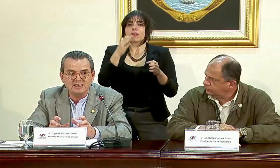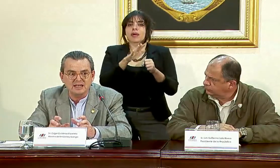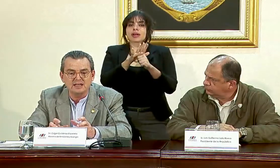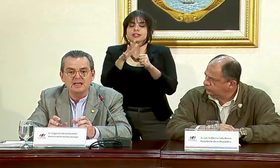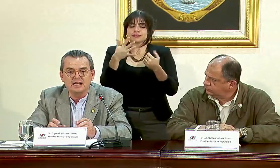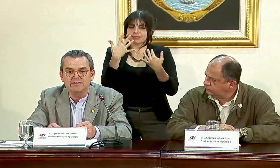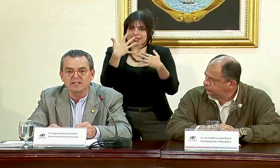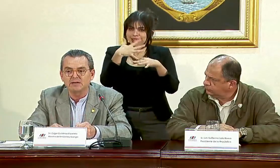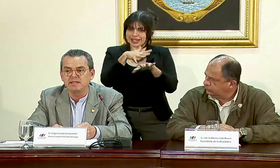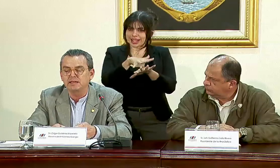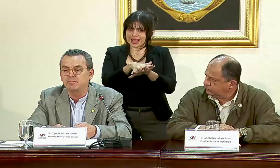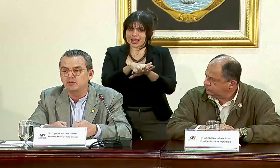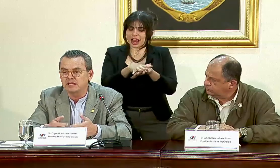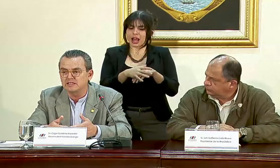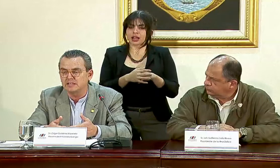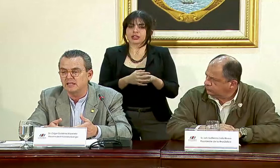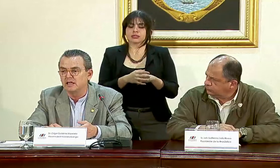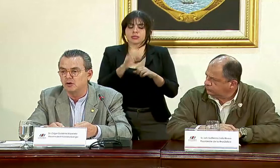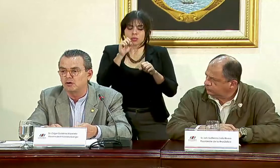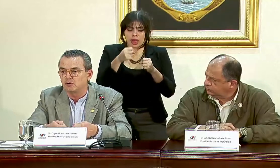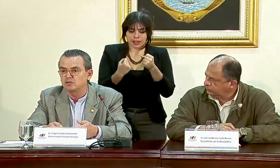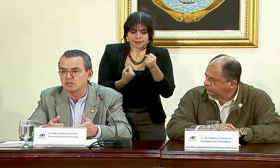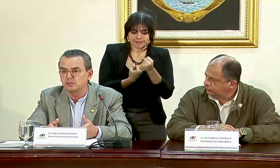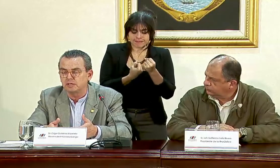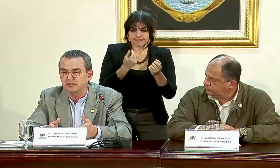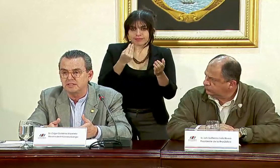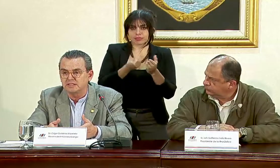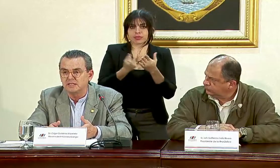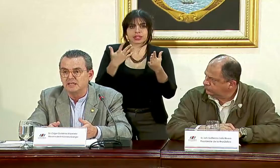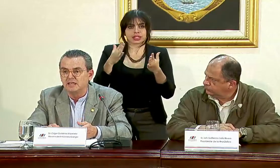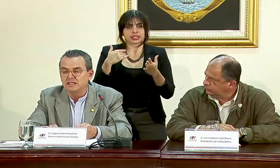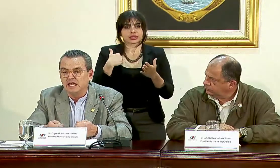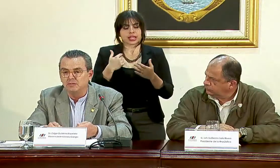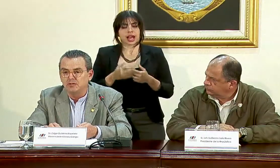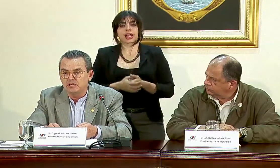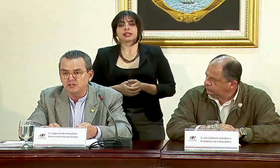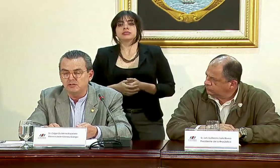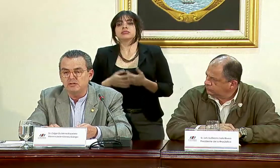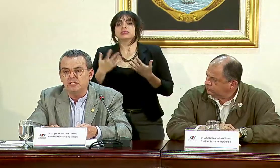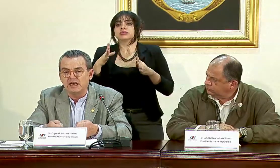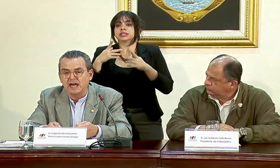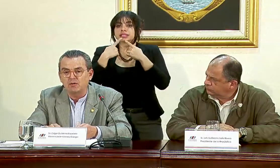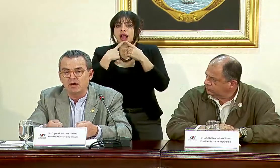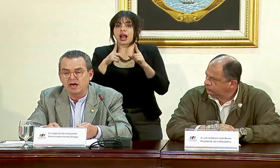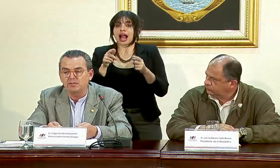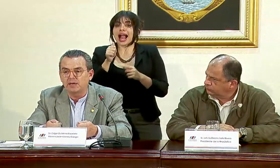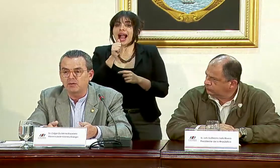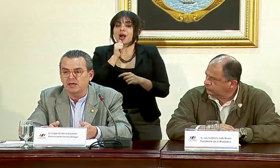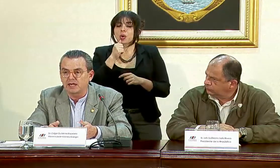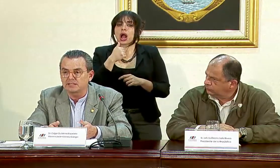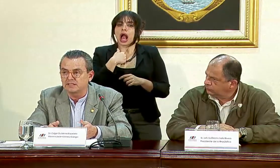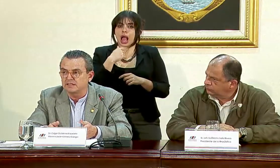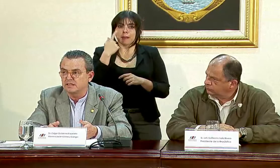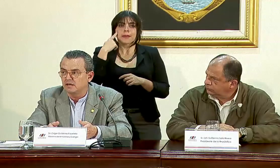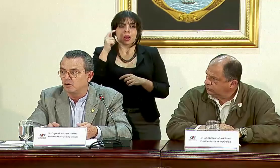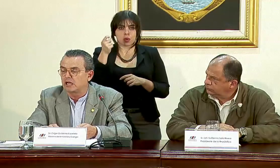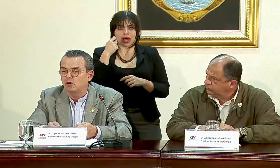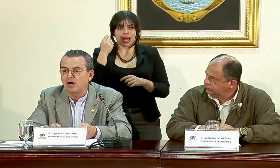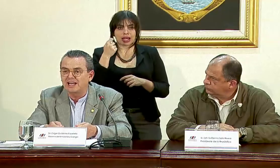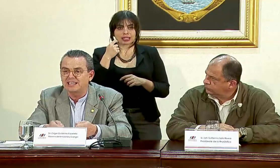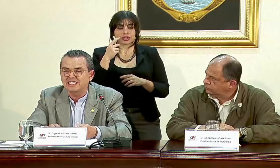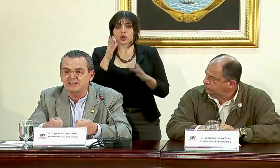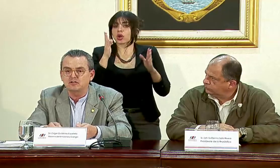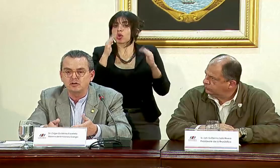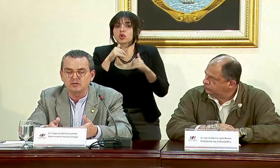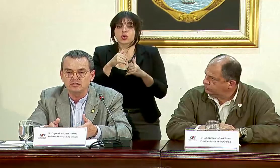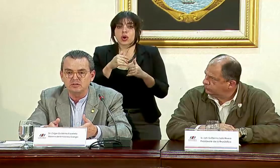integral que efectivamente potencie los recursos disponibles. Hemos dicho que agua hay para Guanacaste, lo que